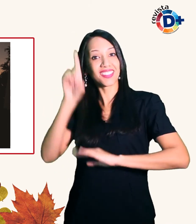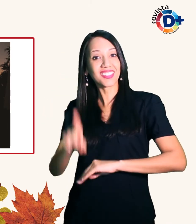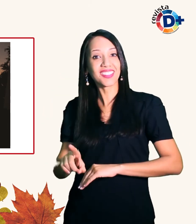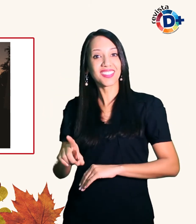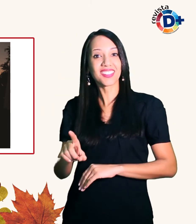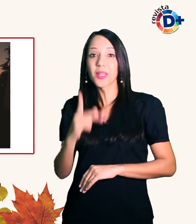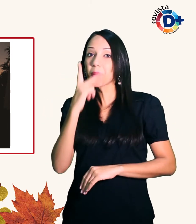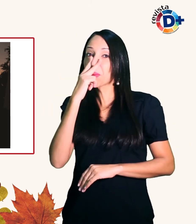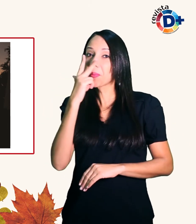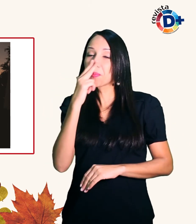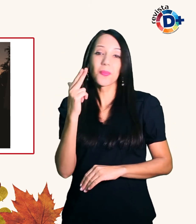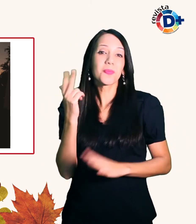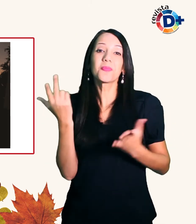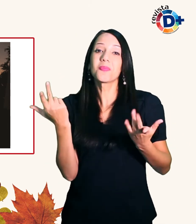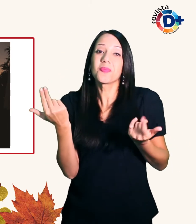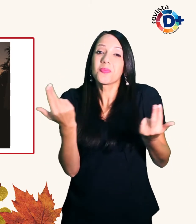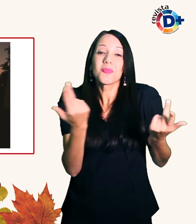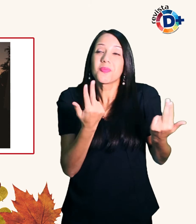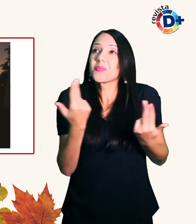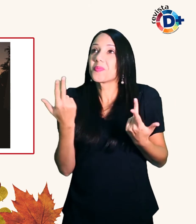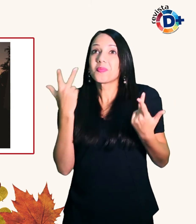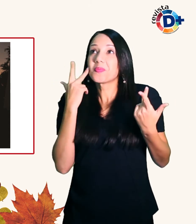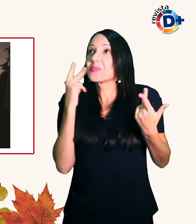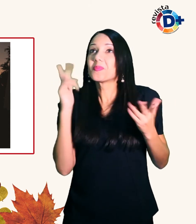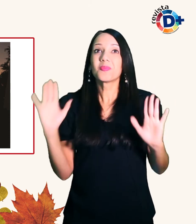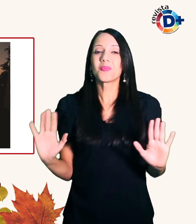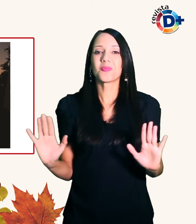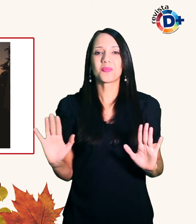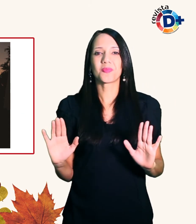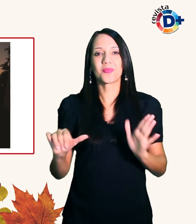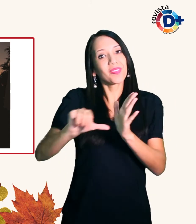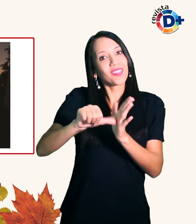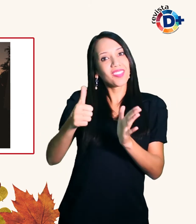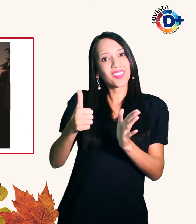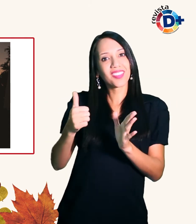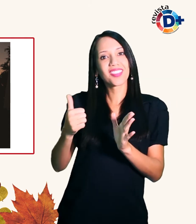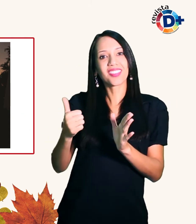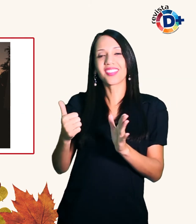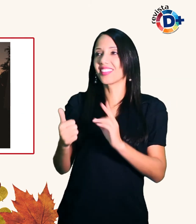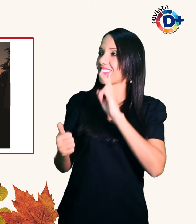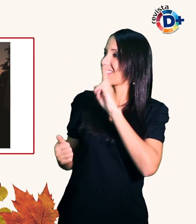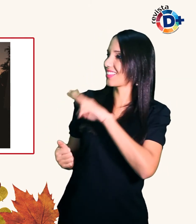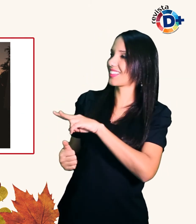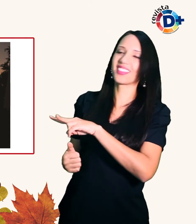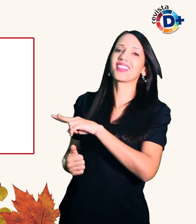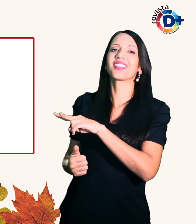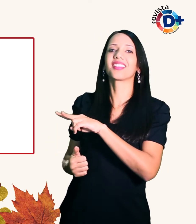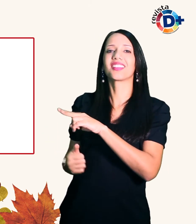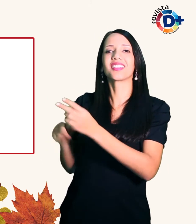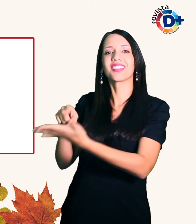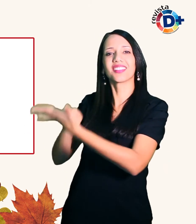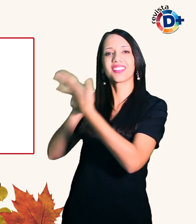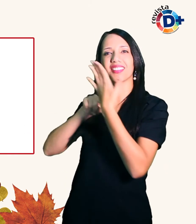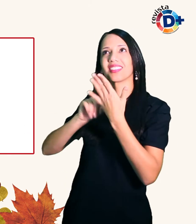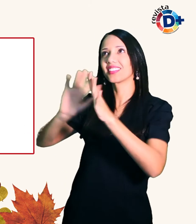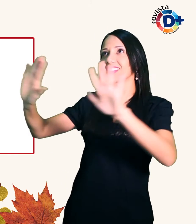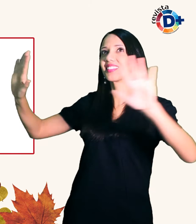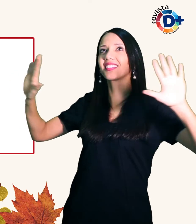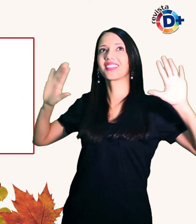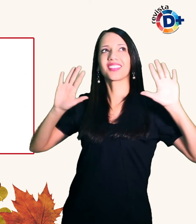coisa mais comum Na primeira vez que ela o visitou ele lhe apresentou a casa inteira Muitas